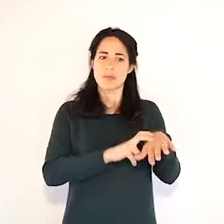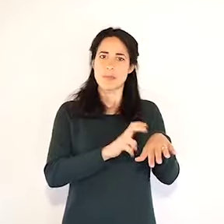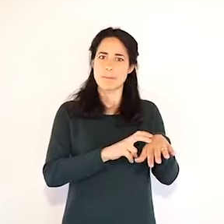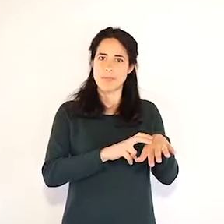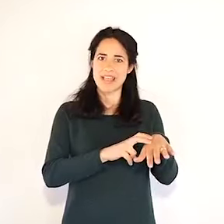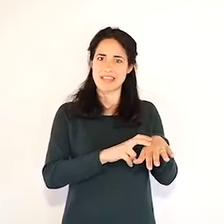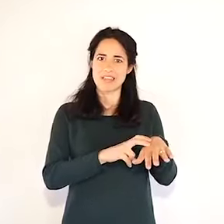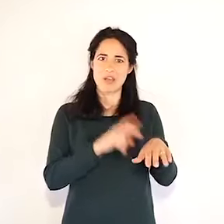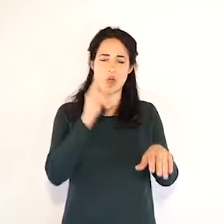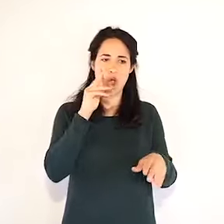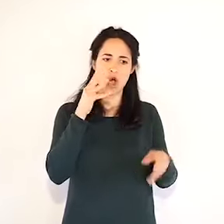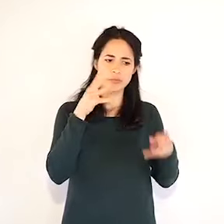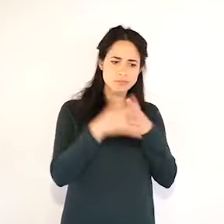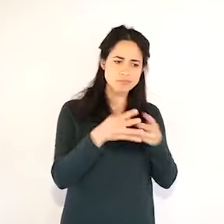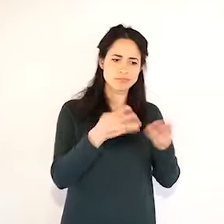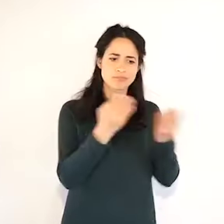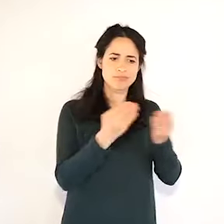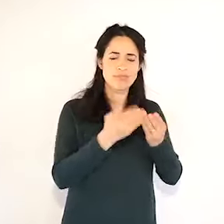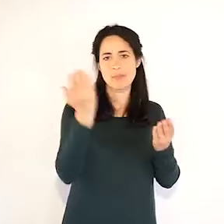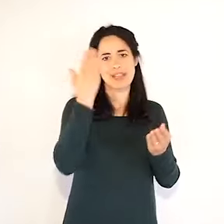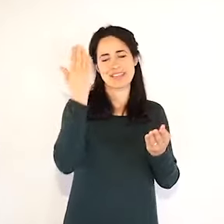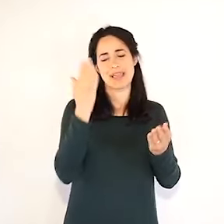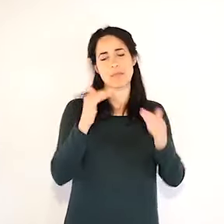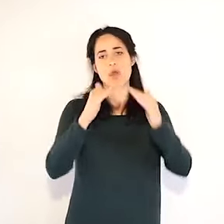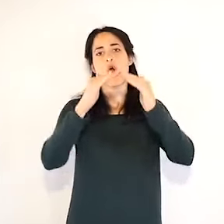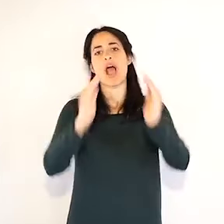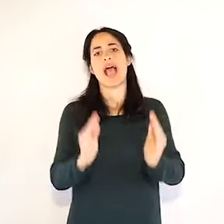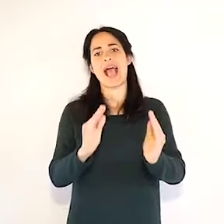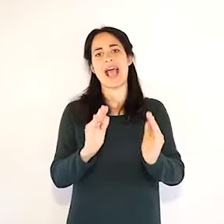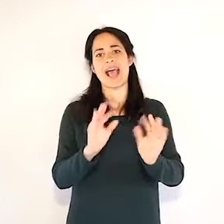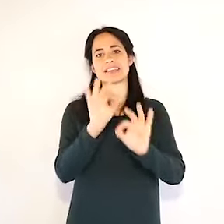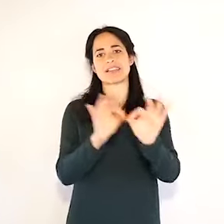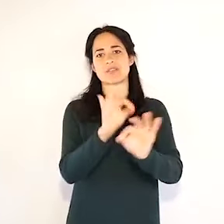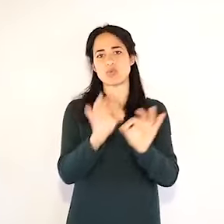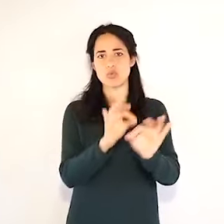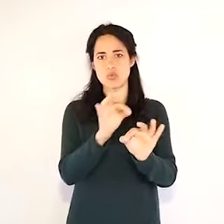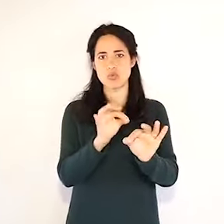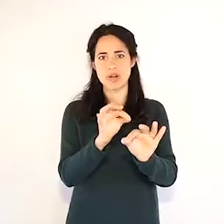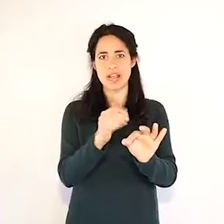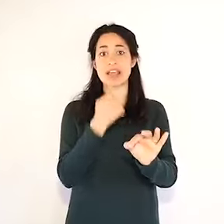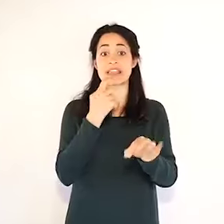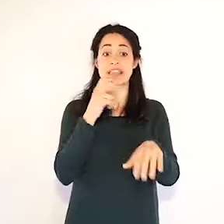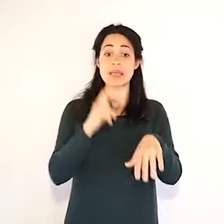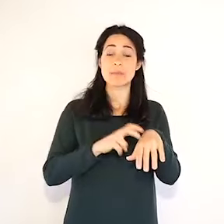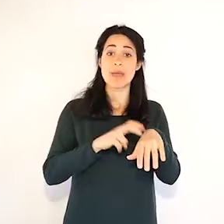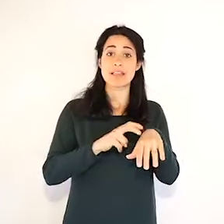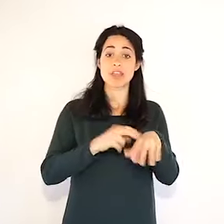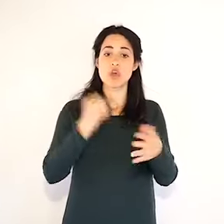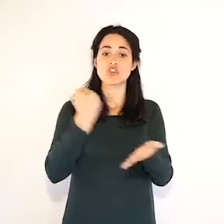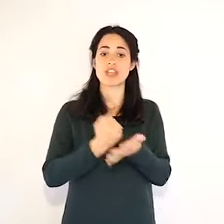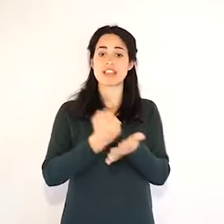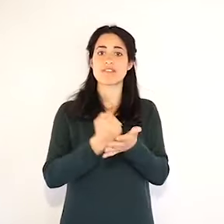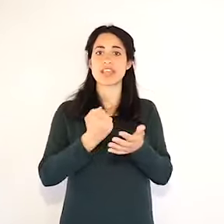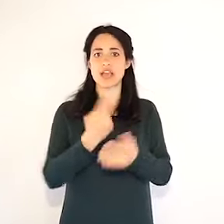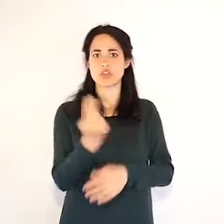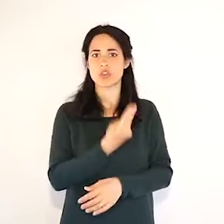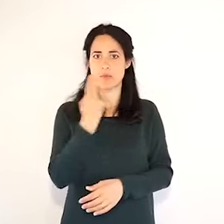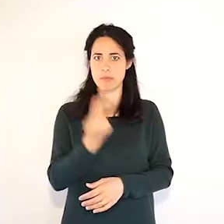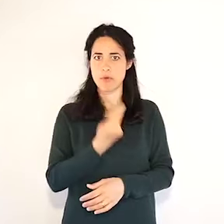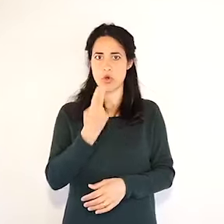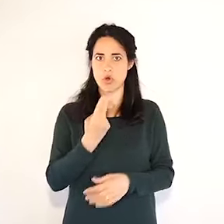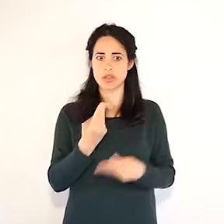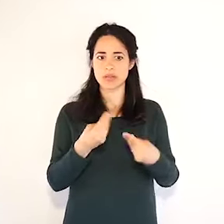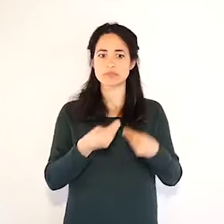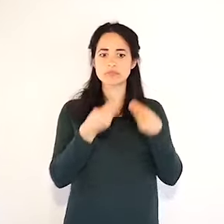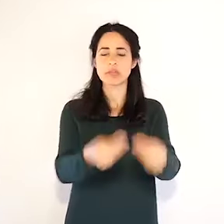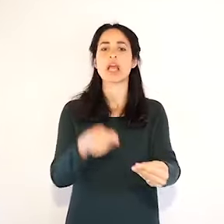di cura, il medico che fa il certificato di morte scrive sospetto e procede al tampone, questo caso la